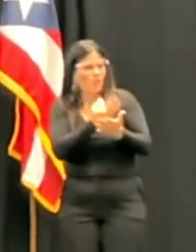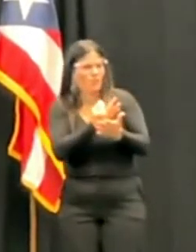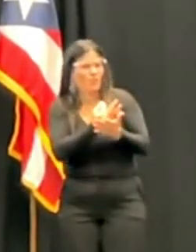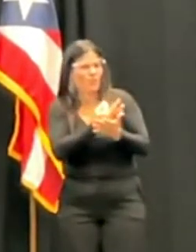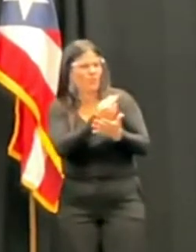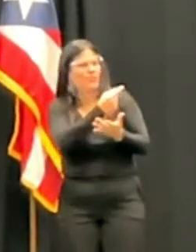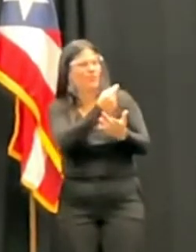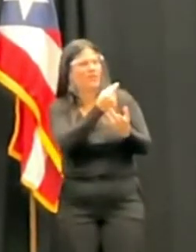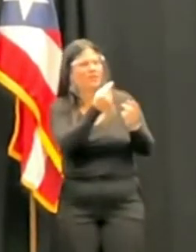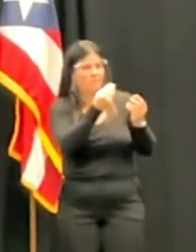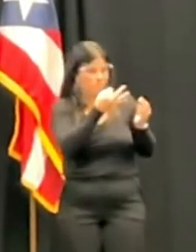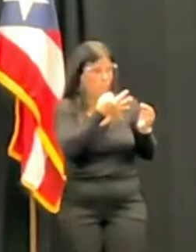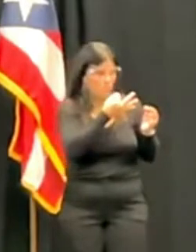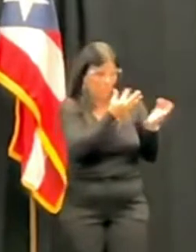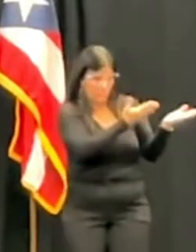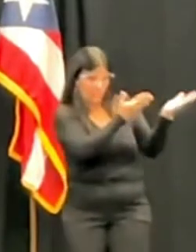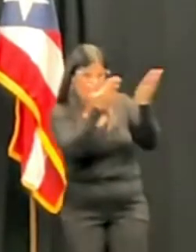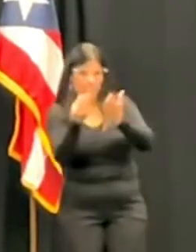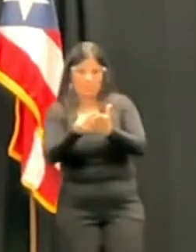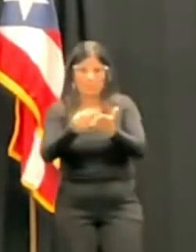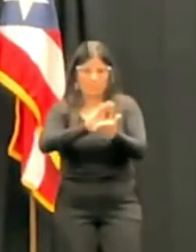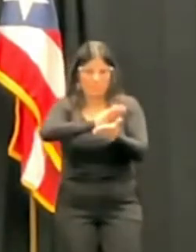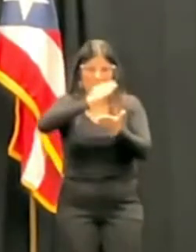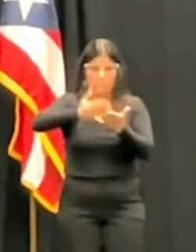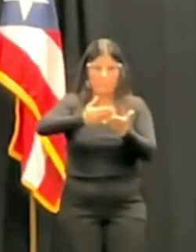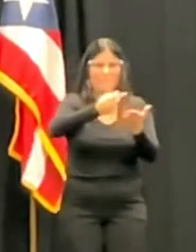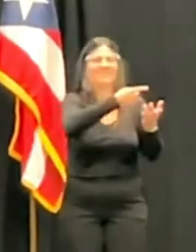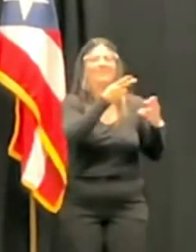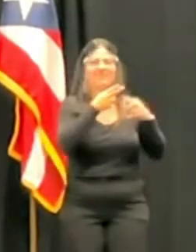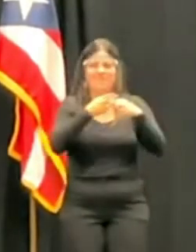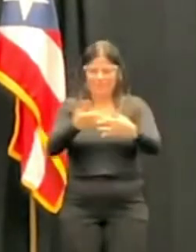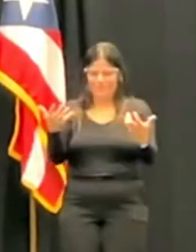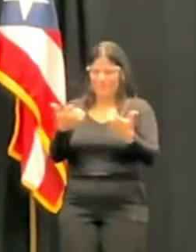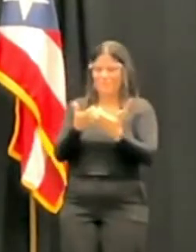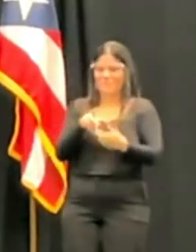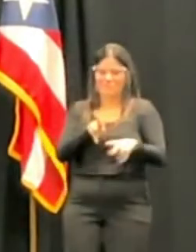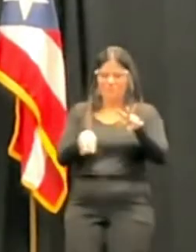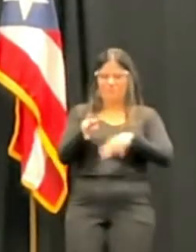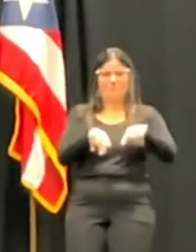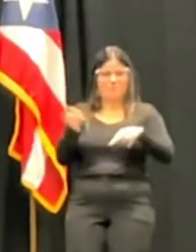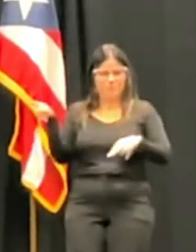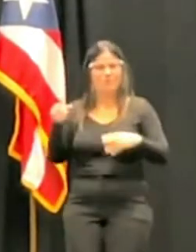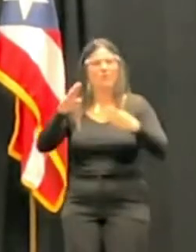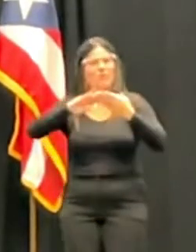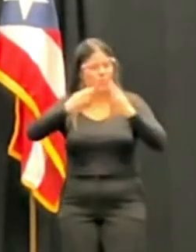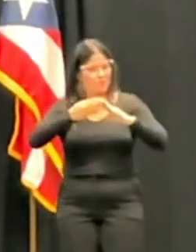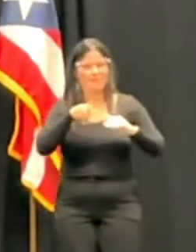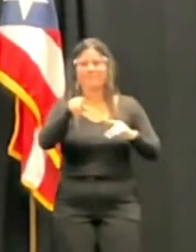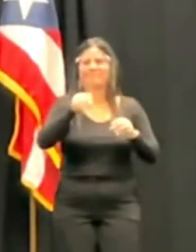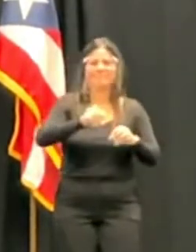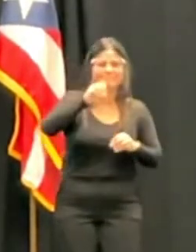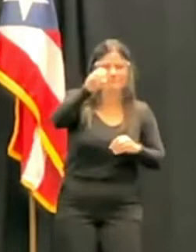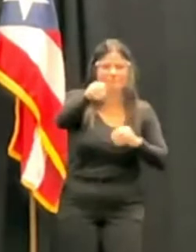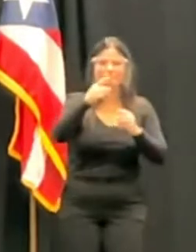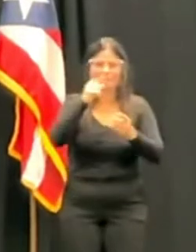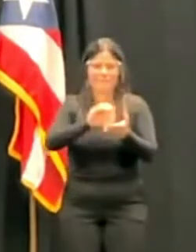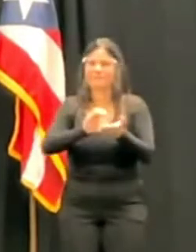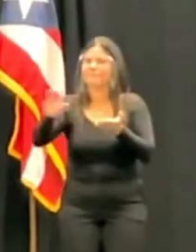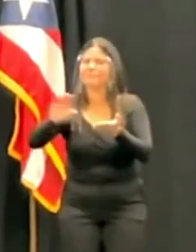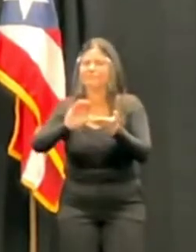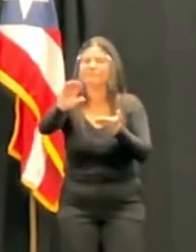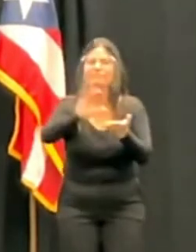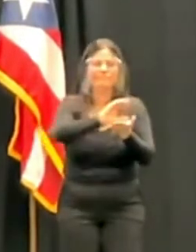va a haber un fondo que se llama The Matching. O sea, los municipios le dieron 300 millones de dólares para